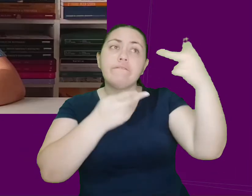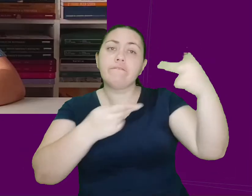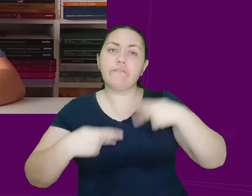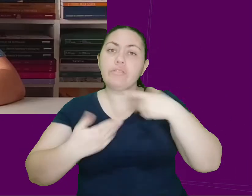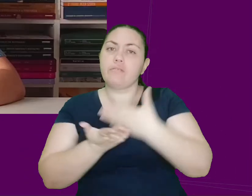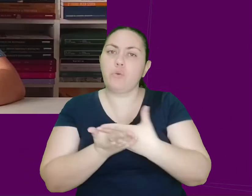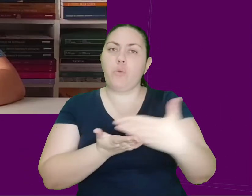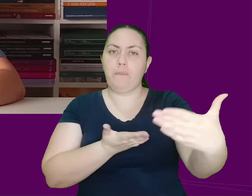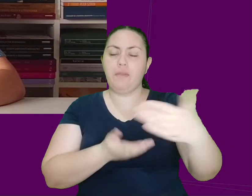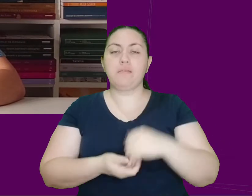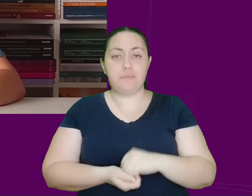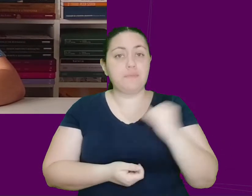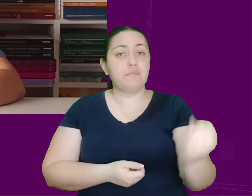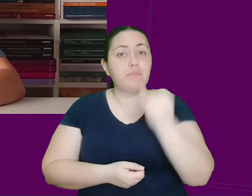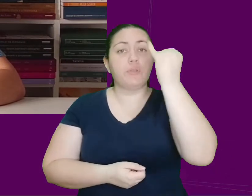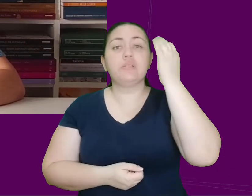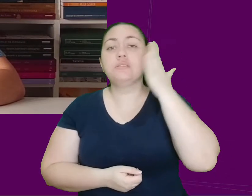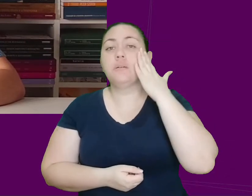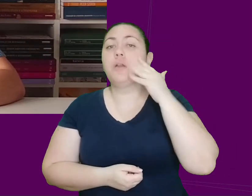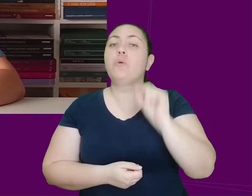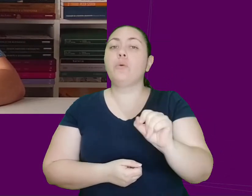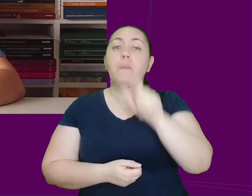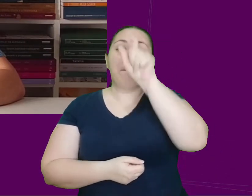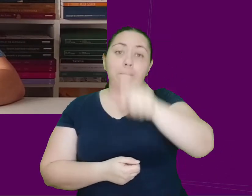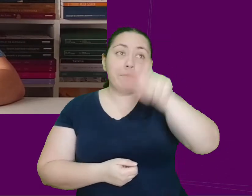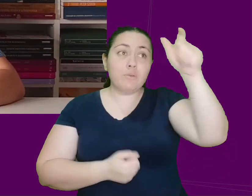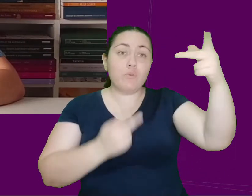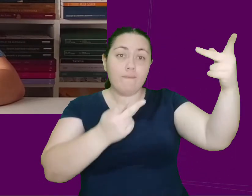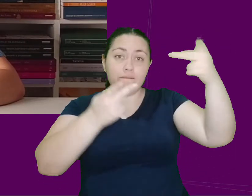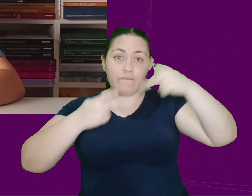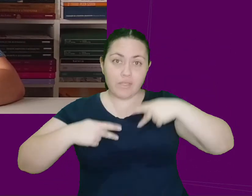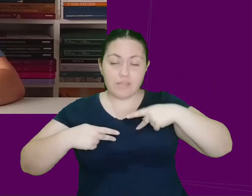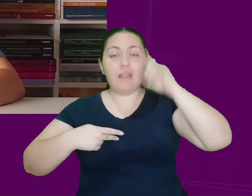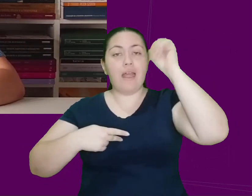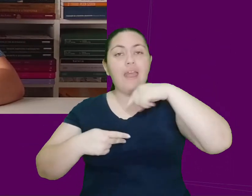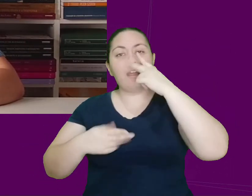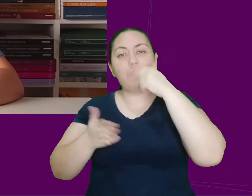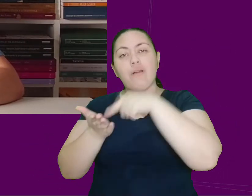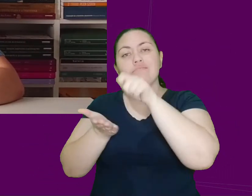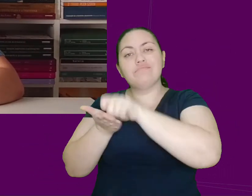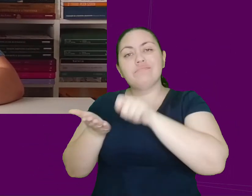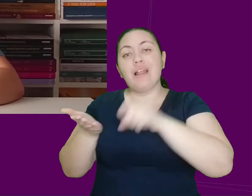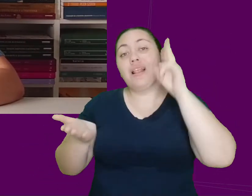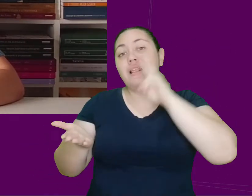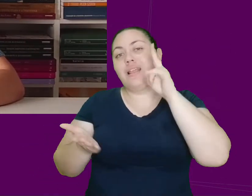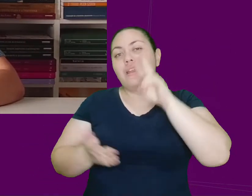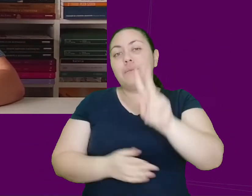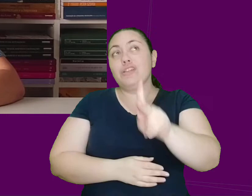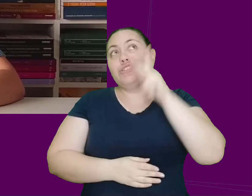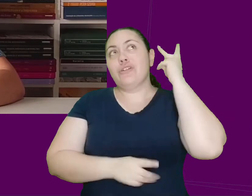É importante notar que as visitas recebidas acabam servindo como mote para que o narrador reviva algumas histórias passadas.